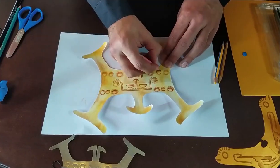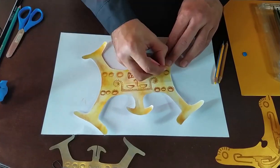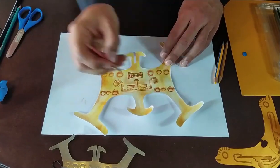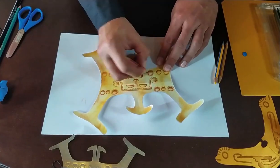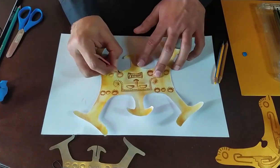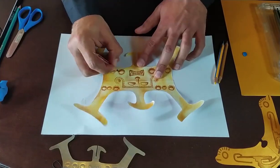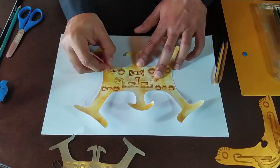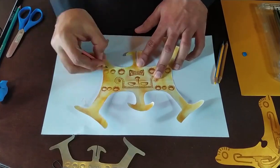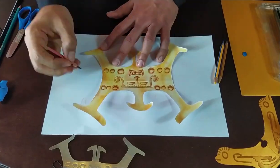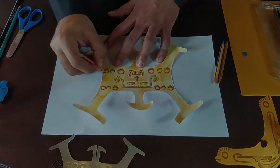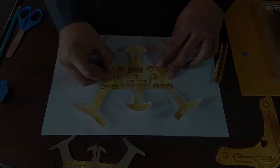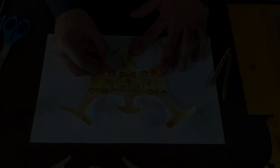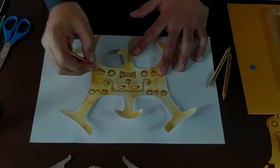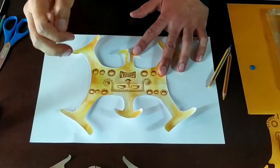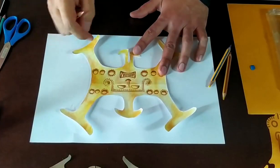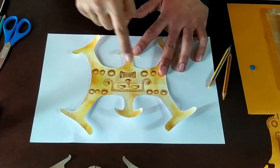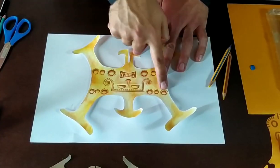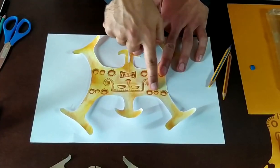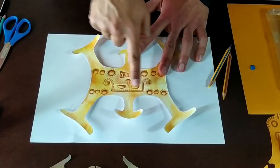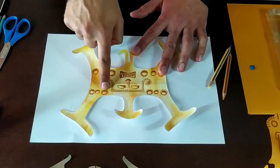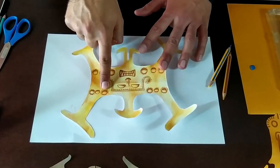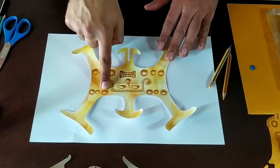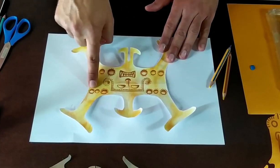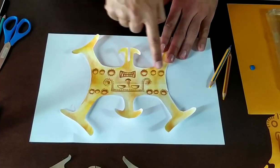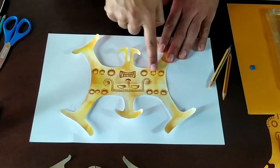Fíjate con atención en estos dibujos.